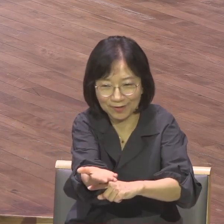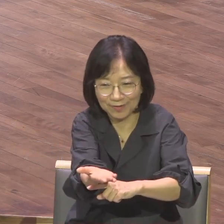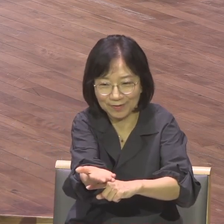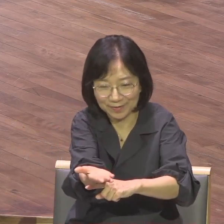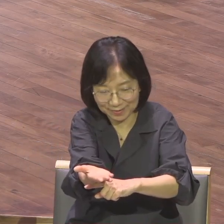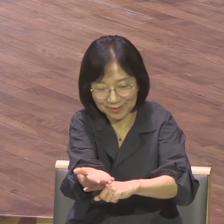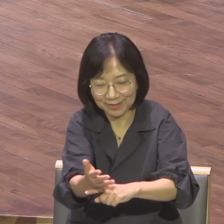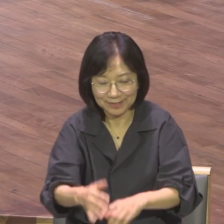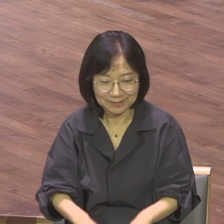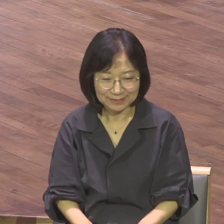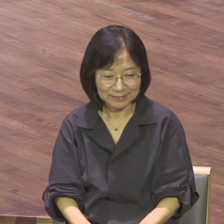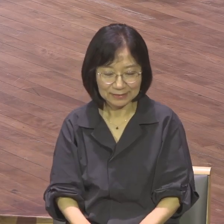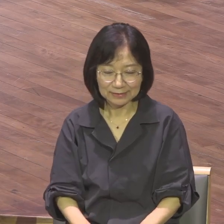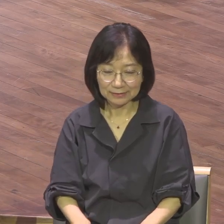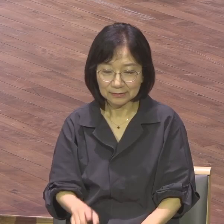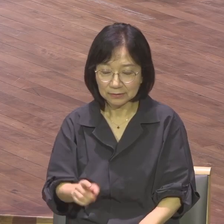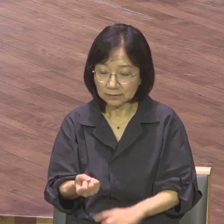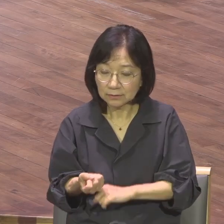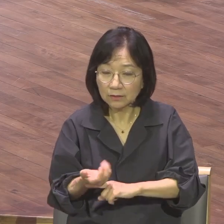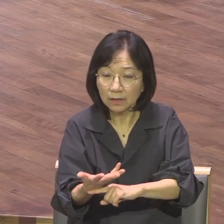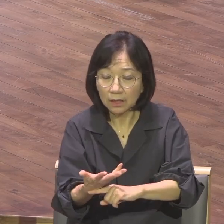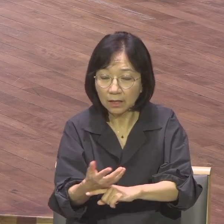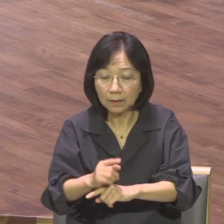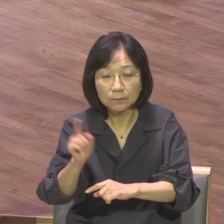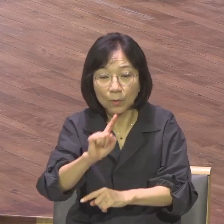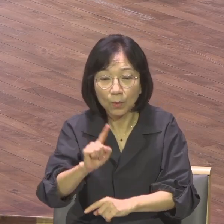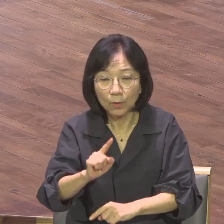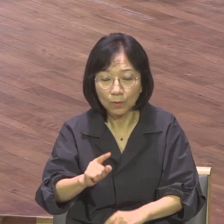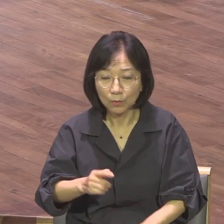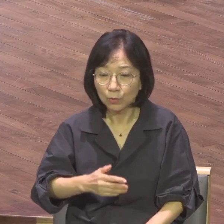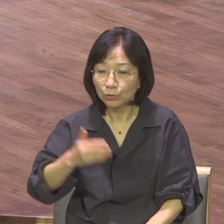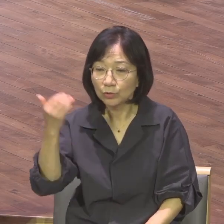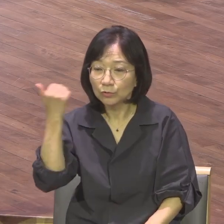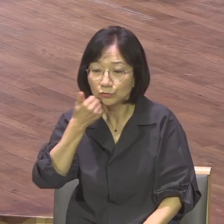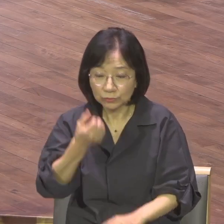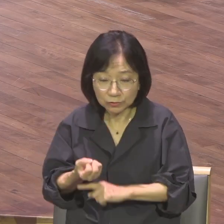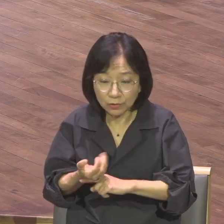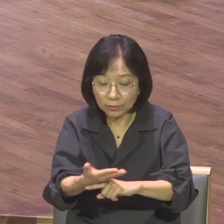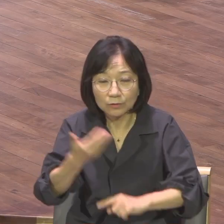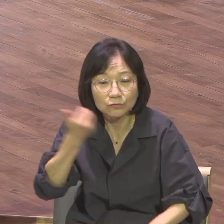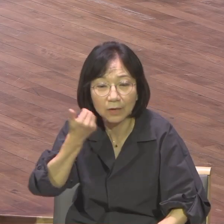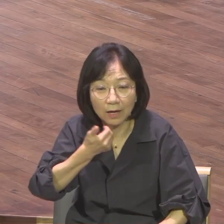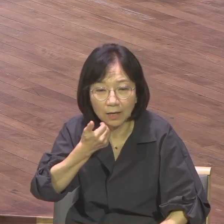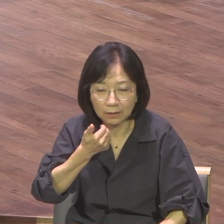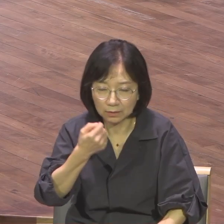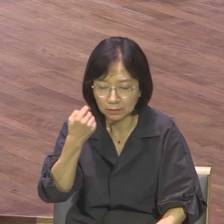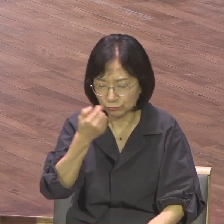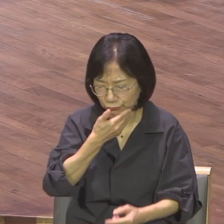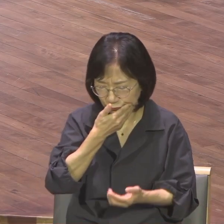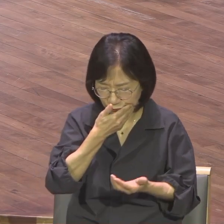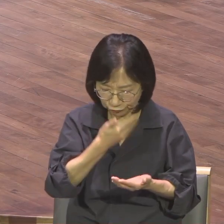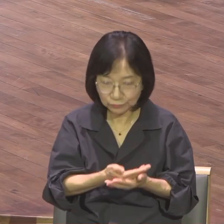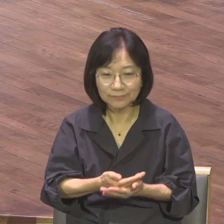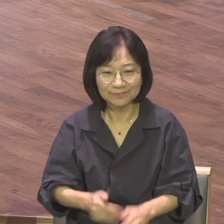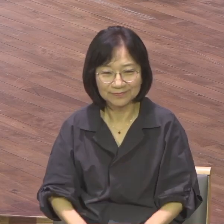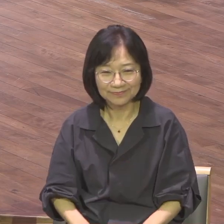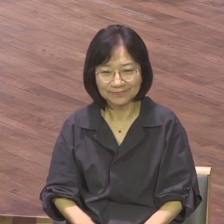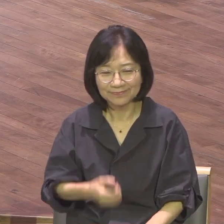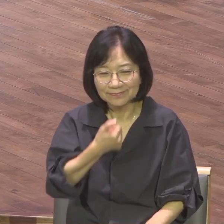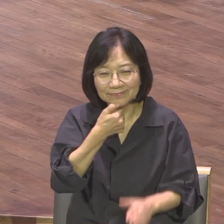무엇을 전달하느냐 누가 전달하느냐가 중요하다는 거죠. 로마서 16장 25절에